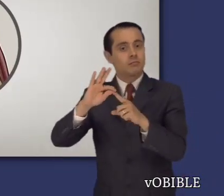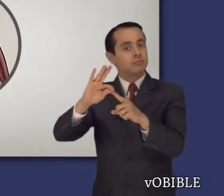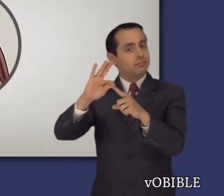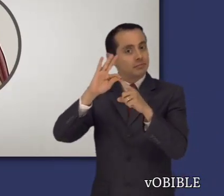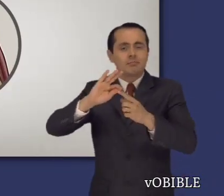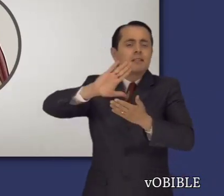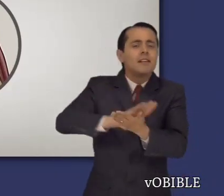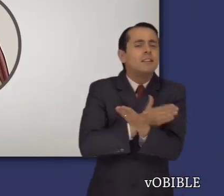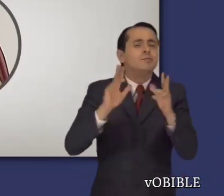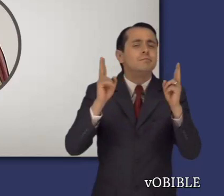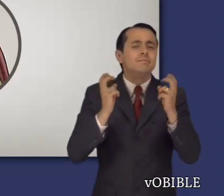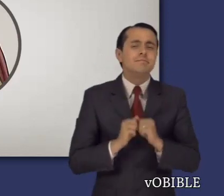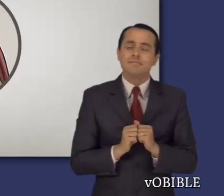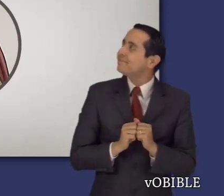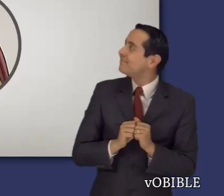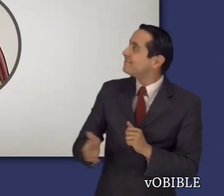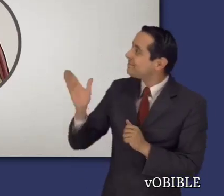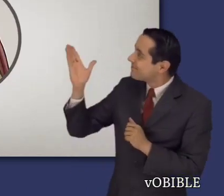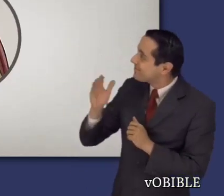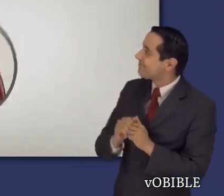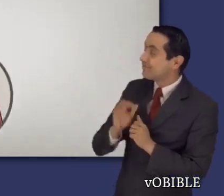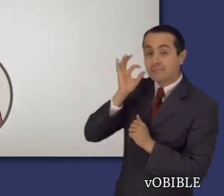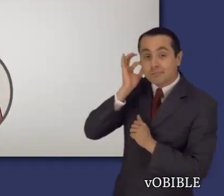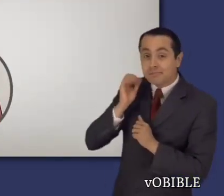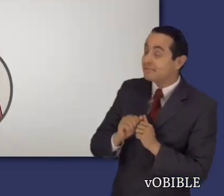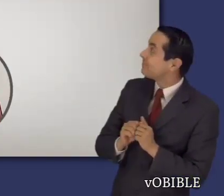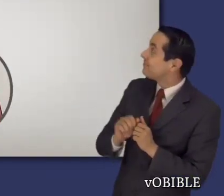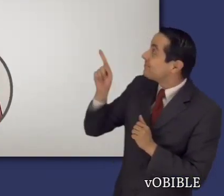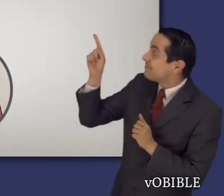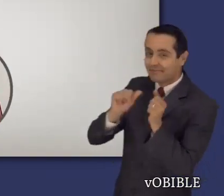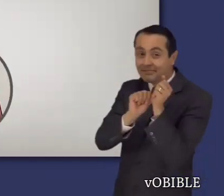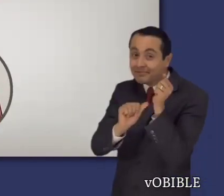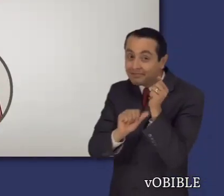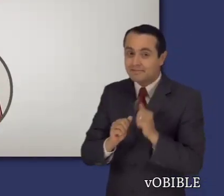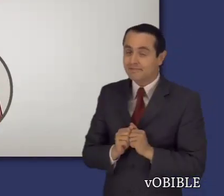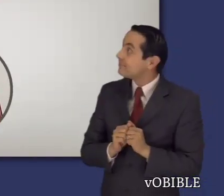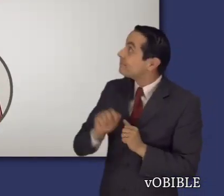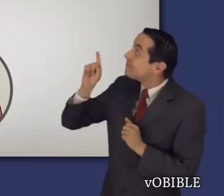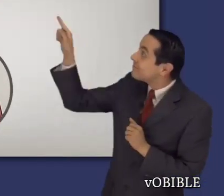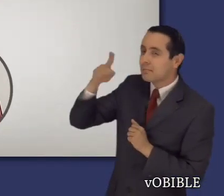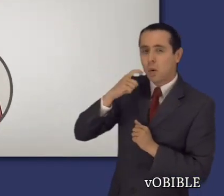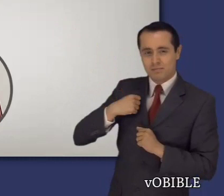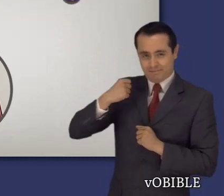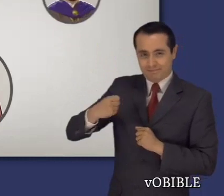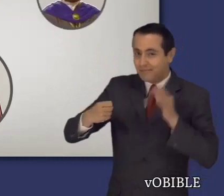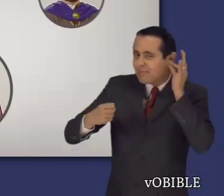sulamita. Otros personajes de esta historia son los hermanos de la sulamita, el pastor,